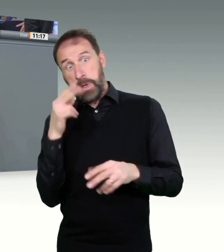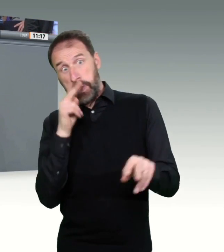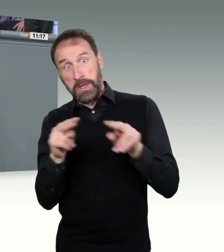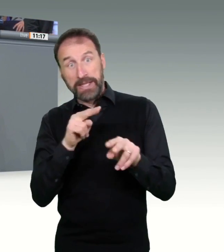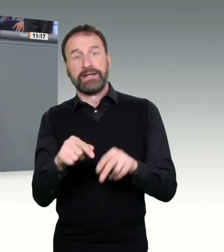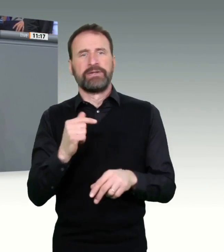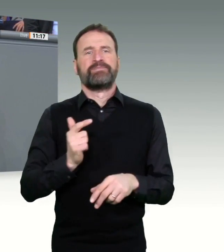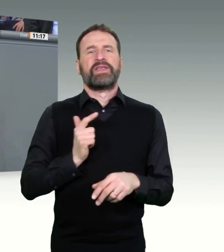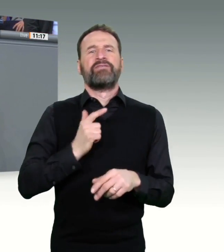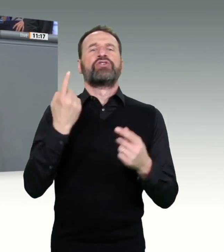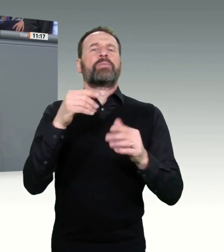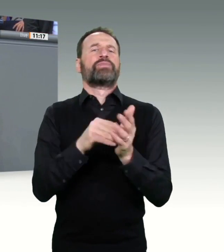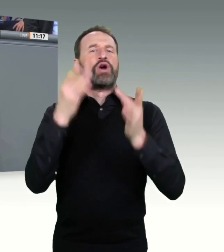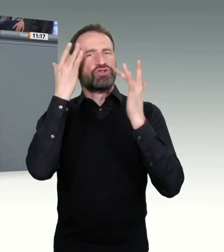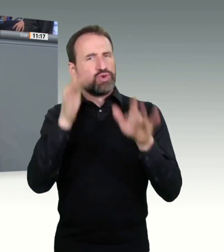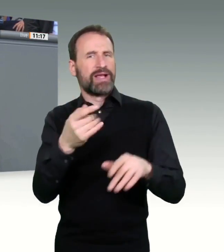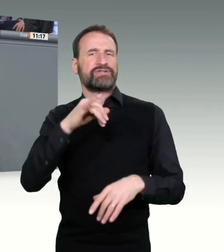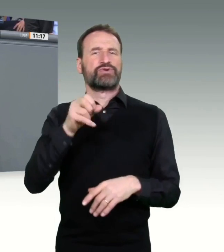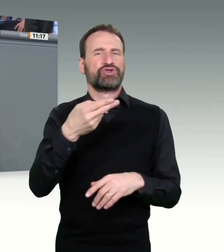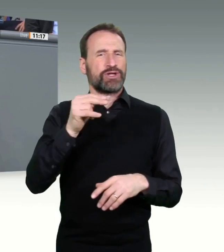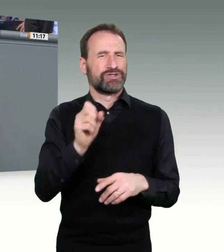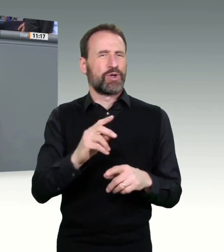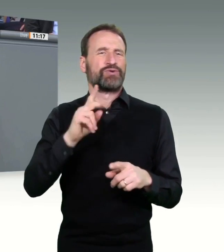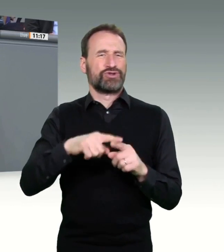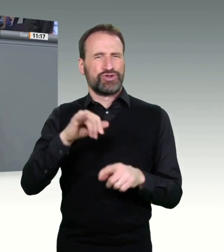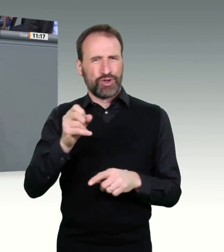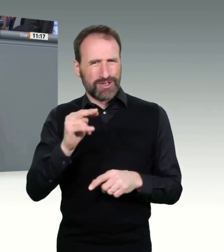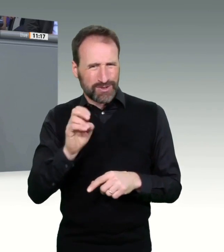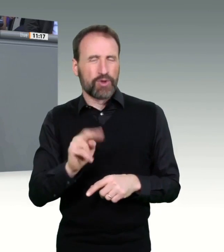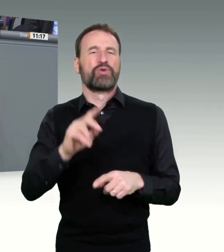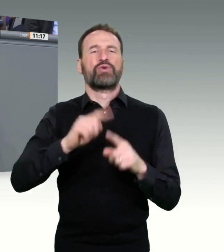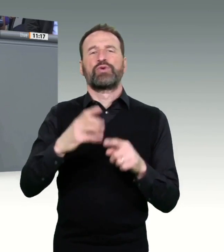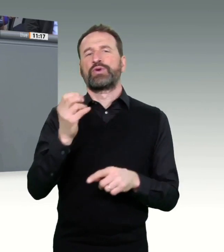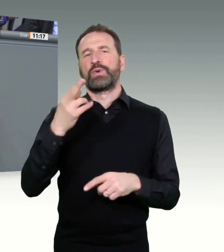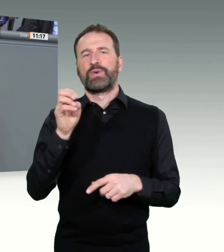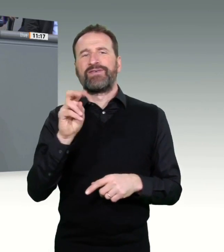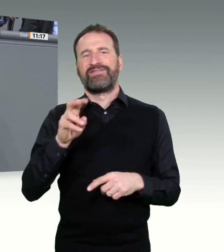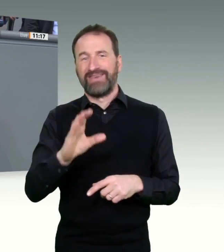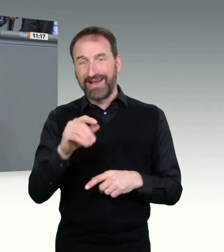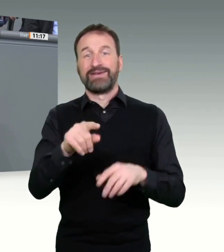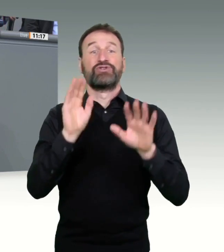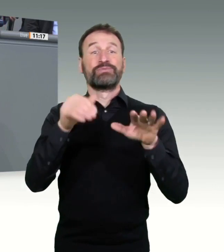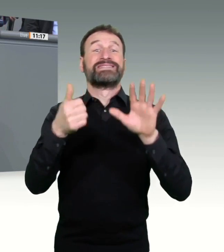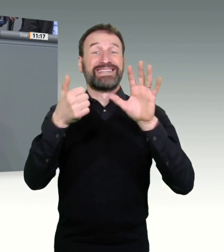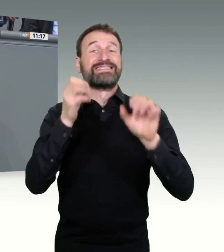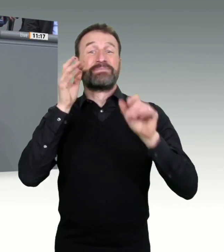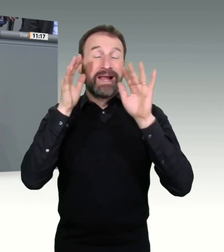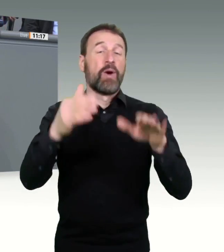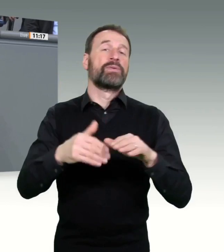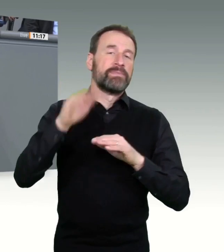das kann, das stellt sie Jahr für Jahr unter Beweis, wenn innerhalb von wenigen Wochen mehr als 20 Millionen Menschen